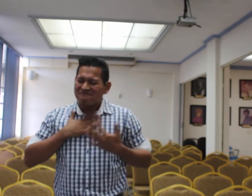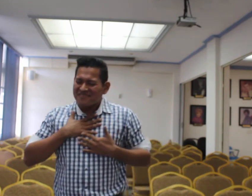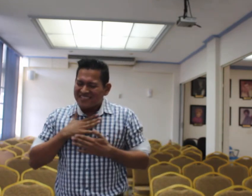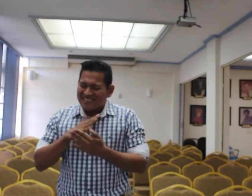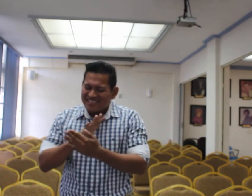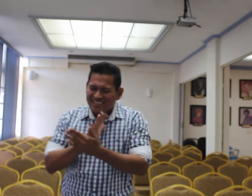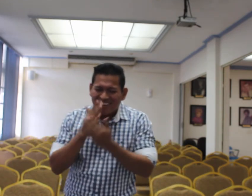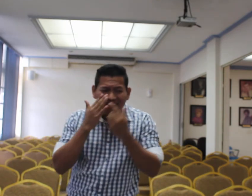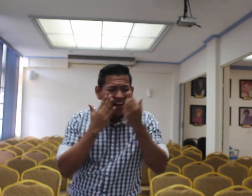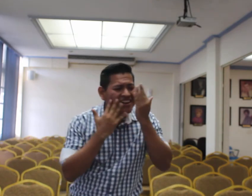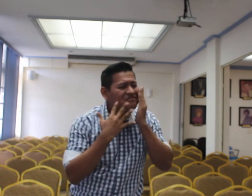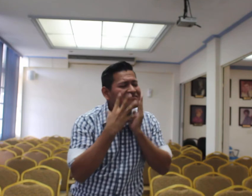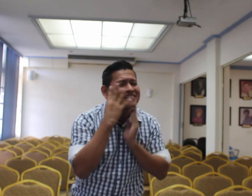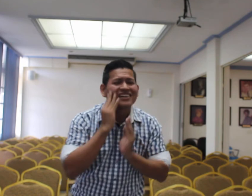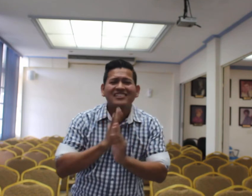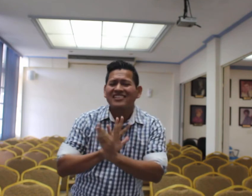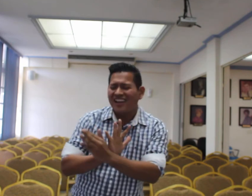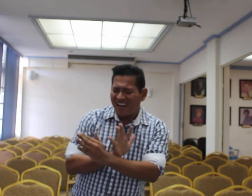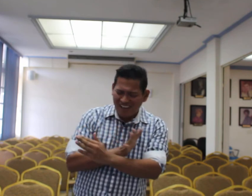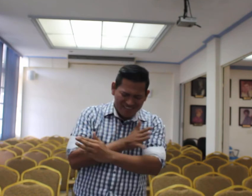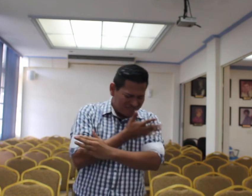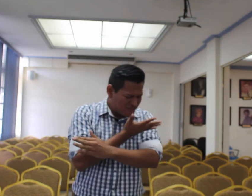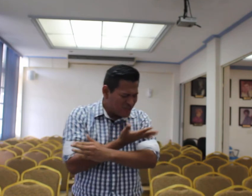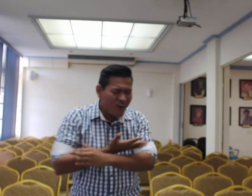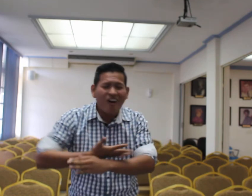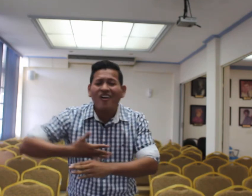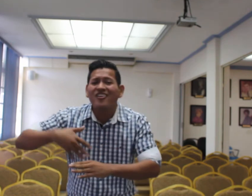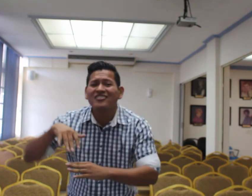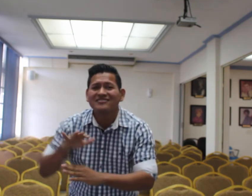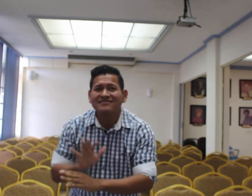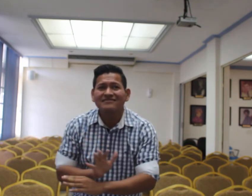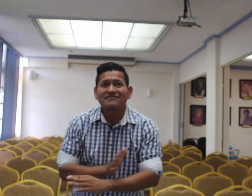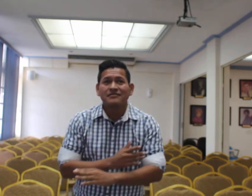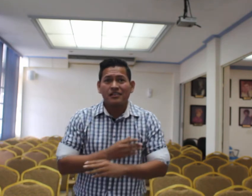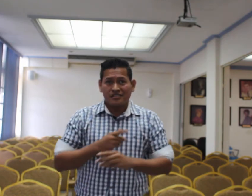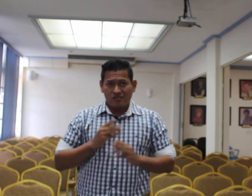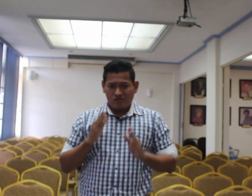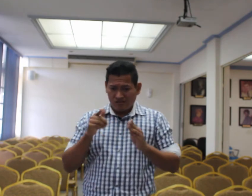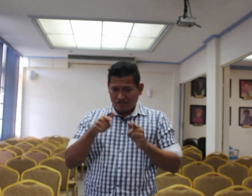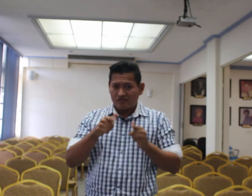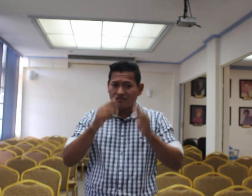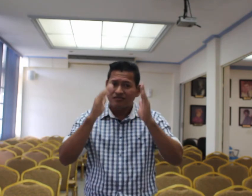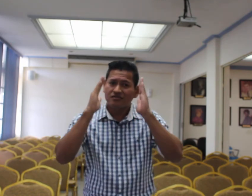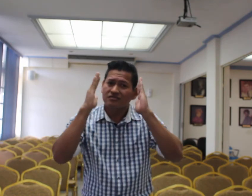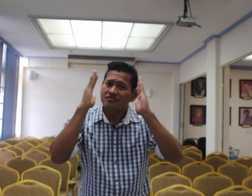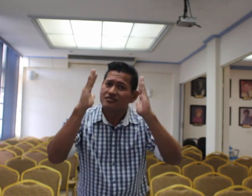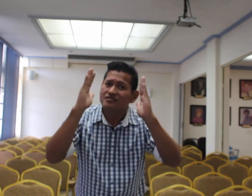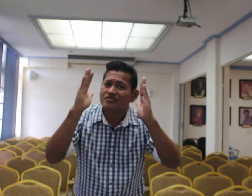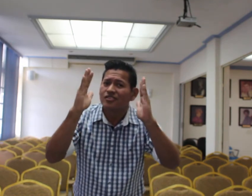como llora mi canción, preciso tu atención,